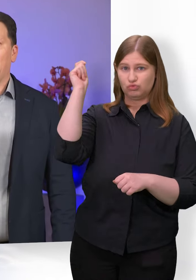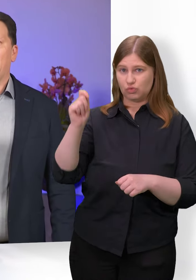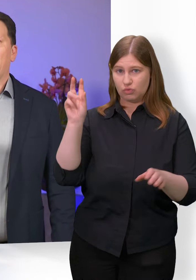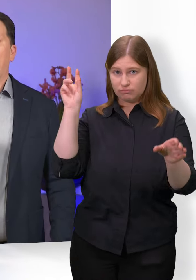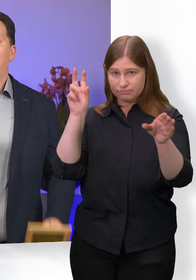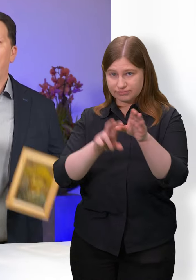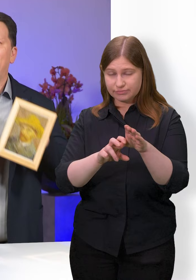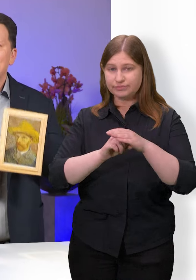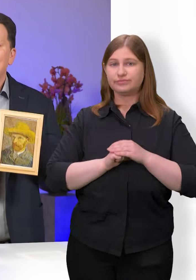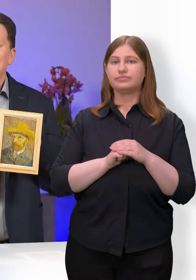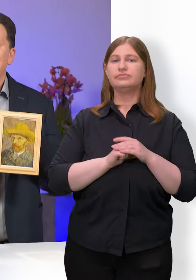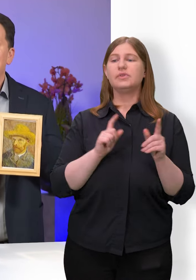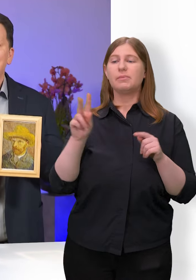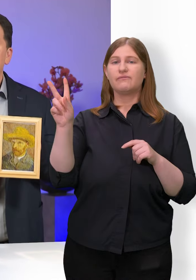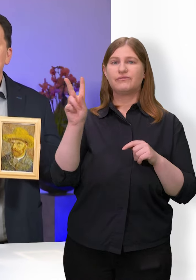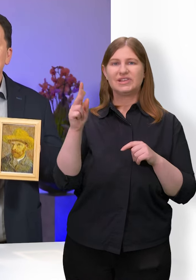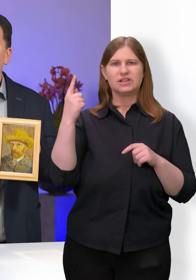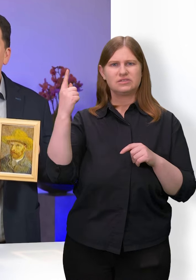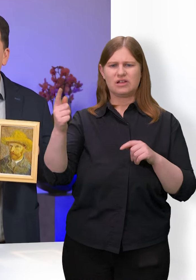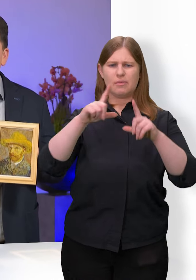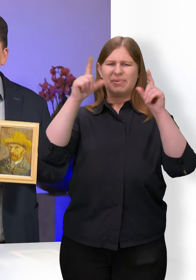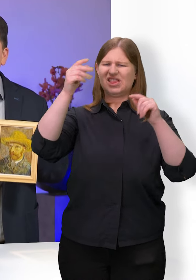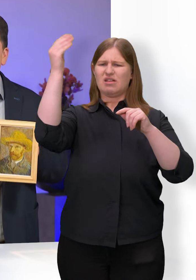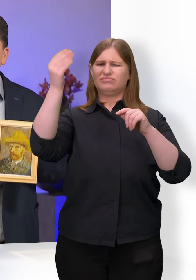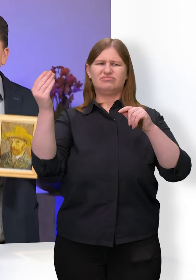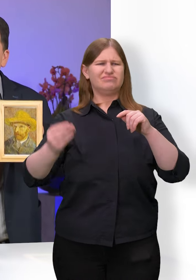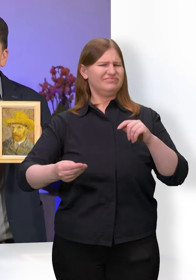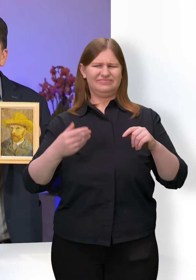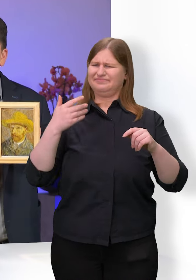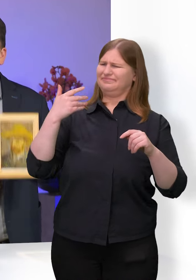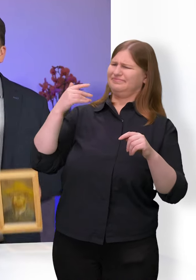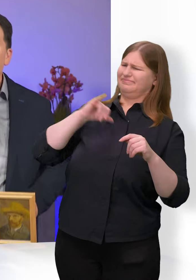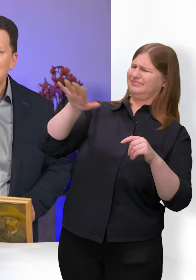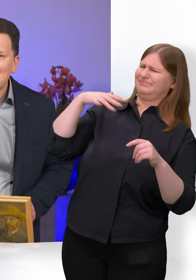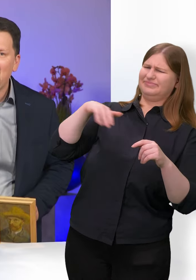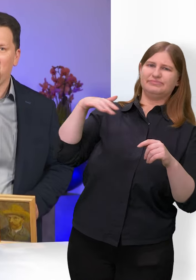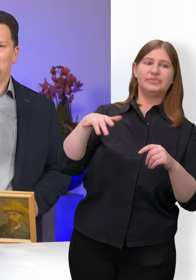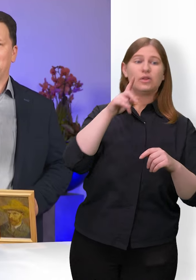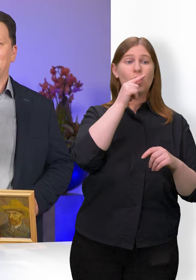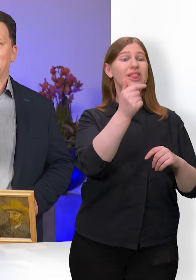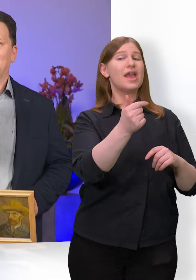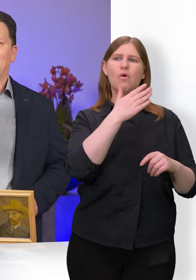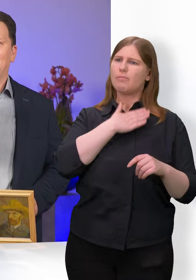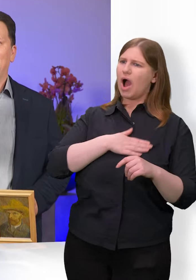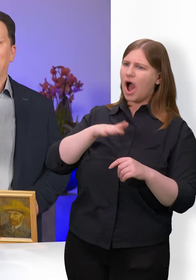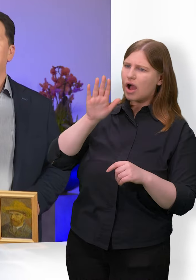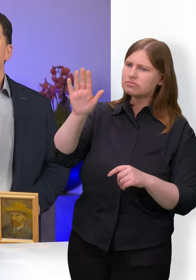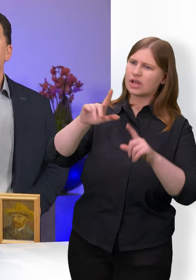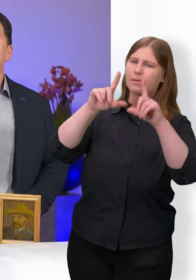Aber Vincent malte Bilder, die niemand haben wollte. Niemand außer Theo. Der versuchte, die